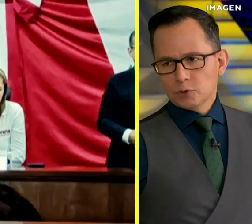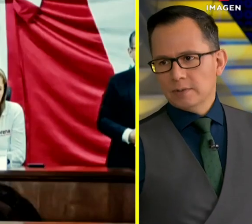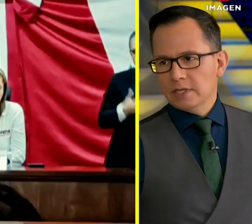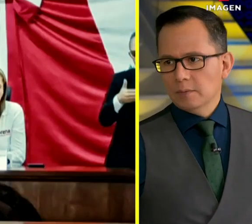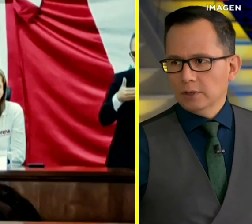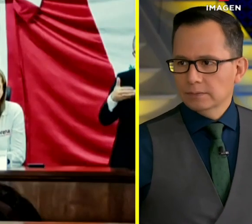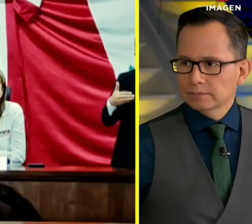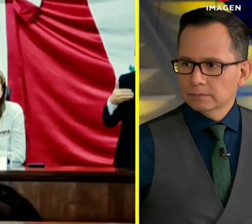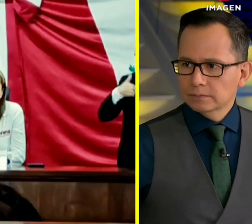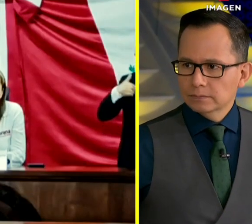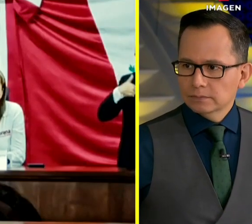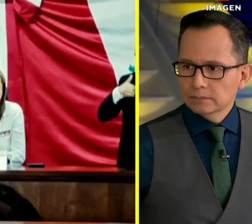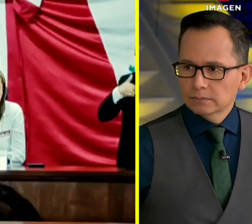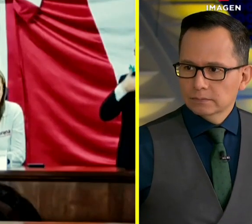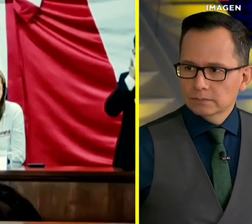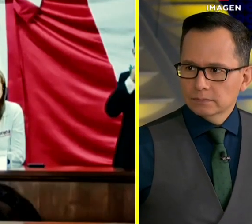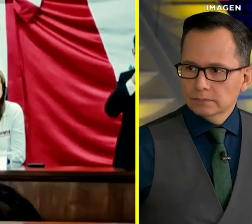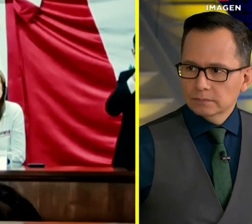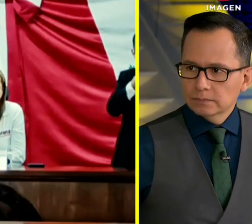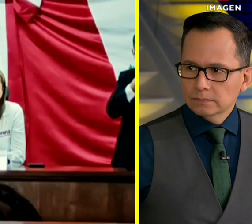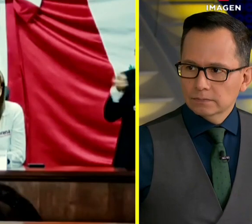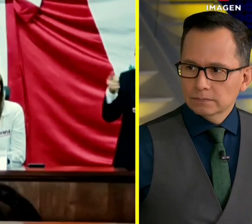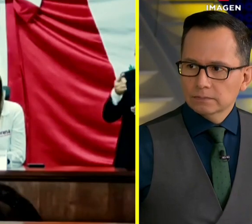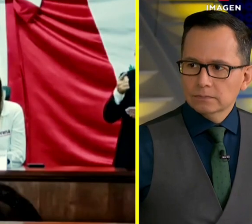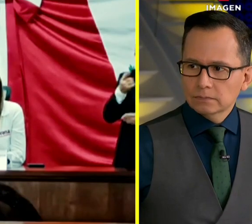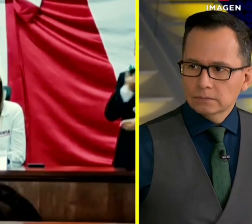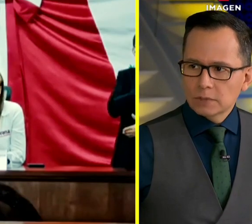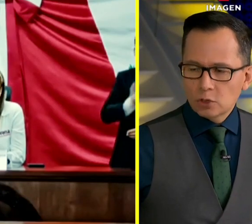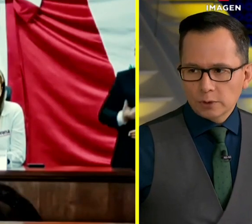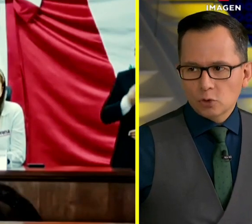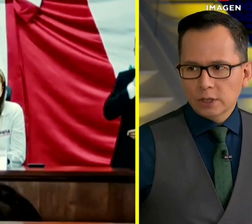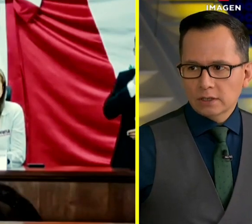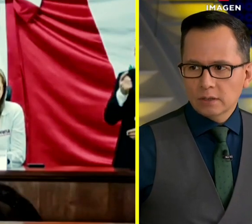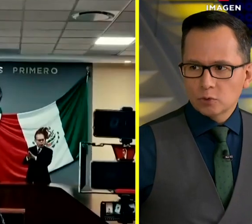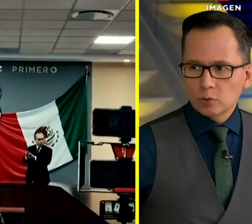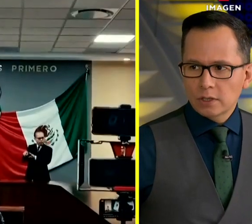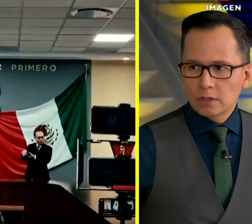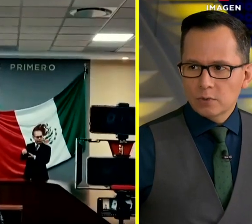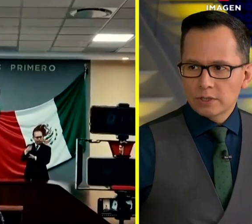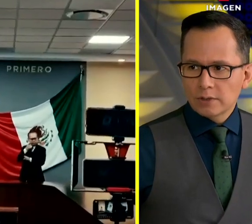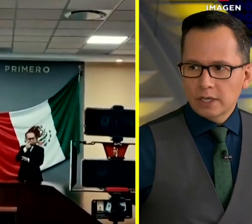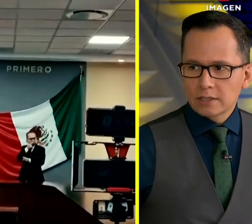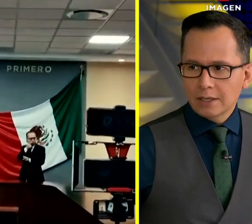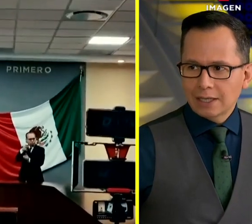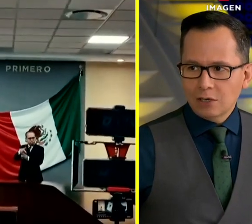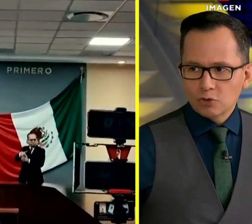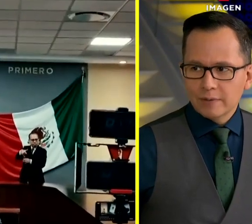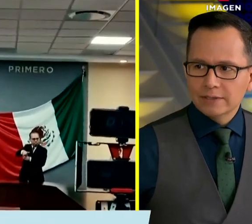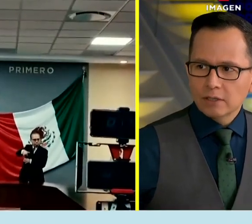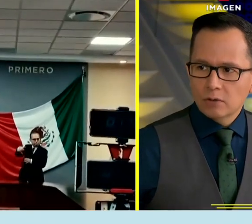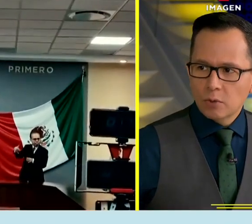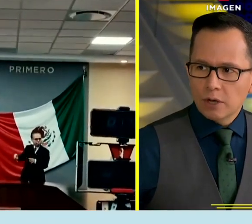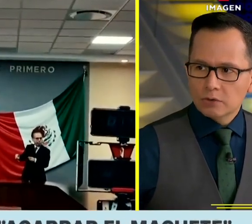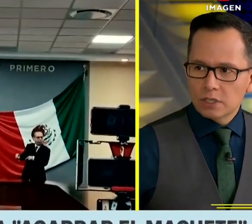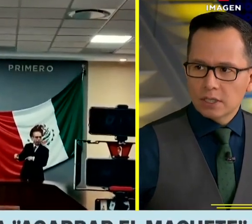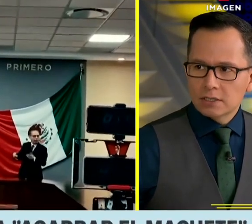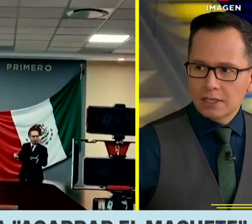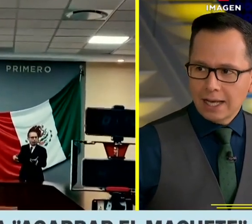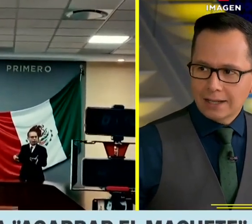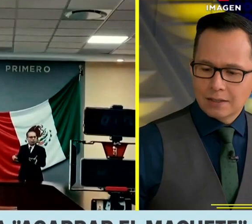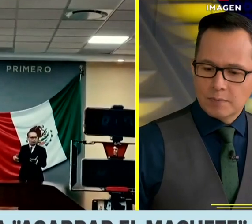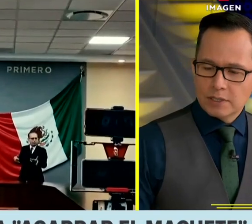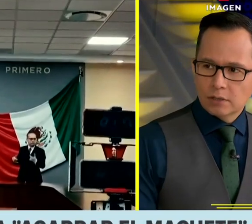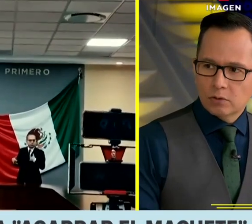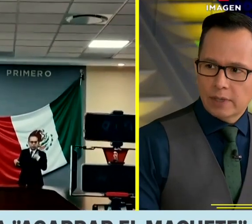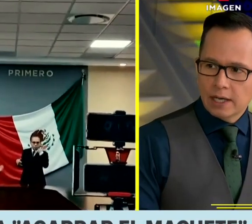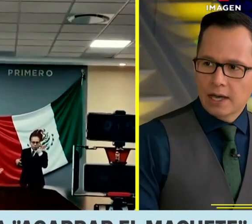¿Qué responsabilidad, Mona? No, qué lamentable, digo, violencia con violencia. Y sobre todo que tenemos una delincuencia organizada que no se va a estar con juegos, y que si